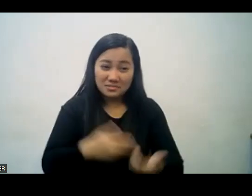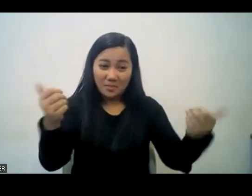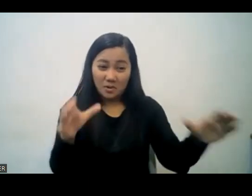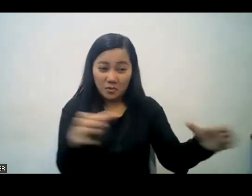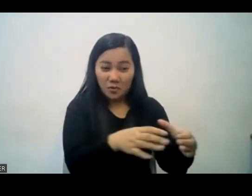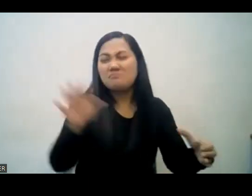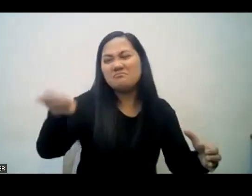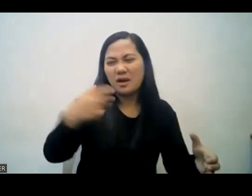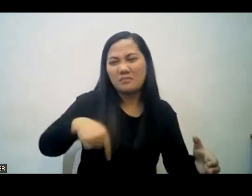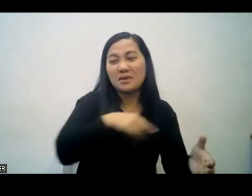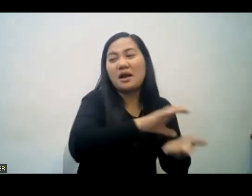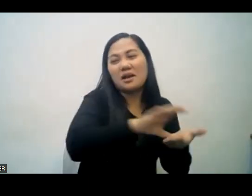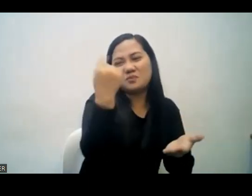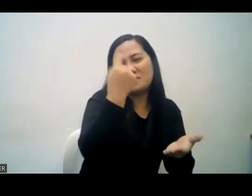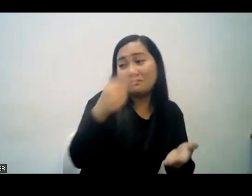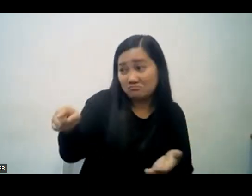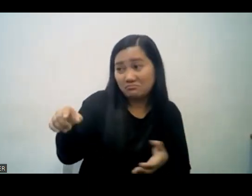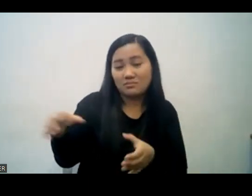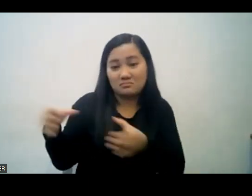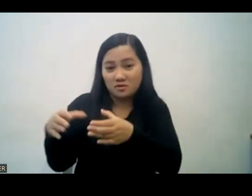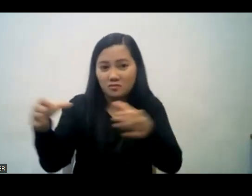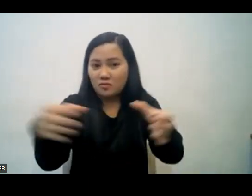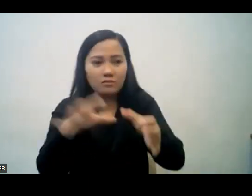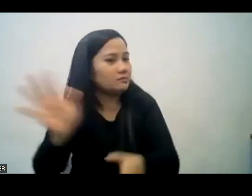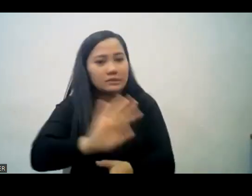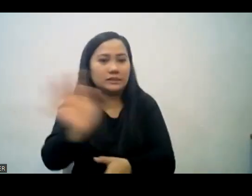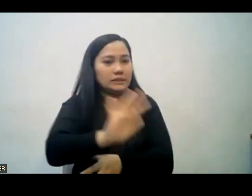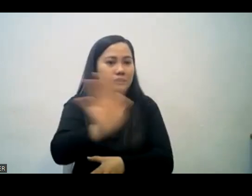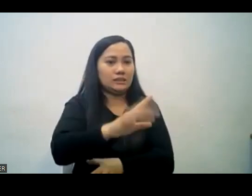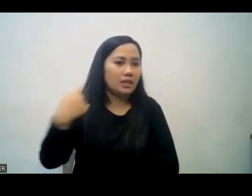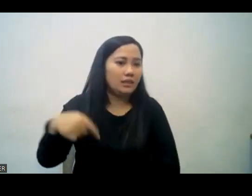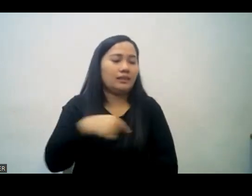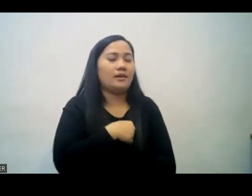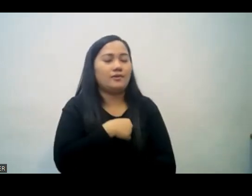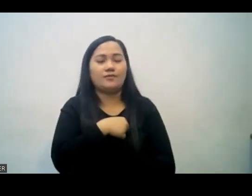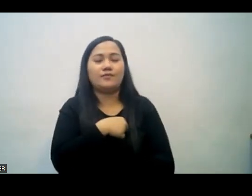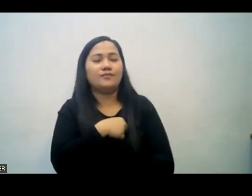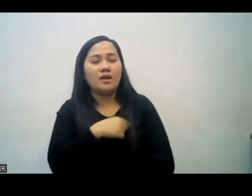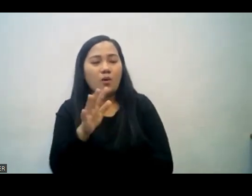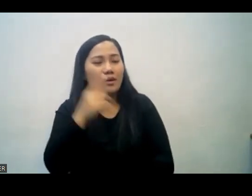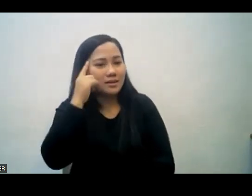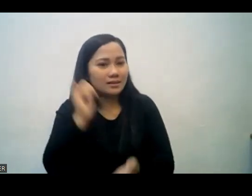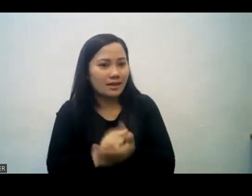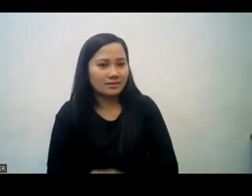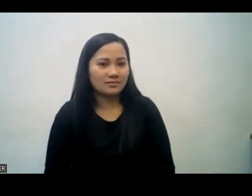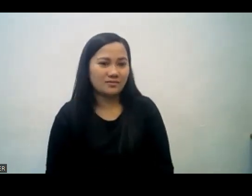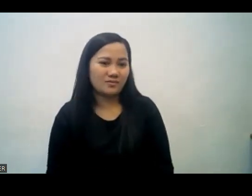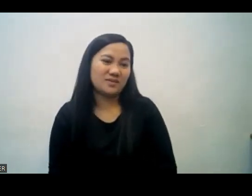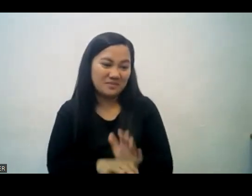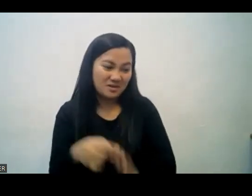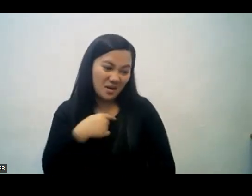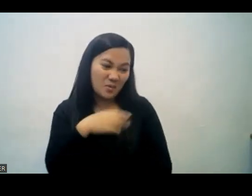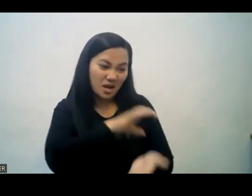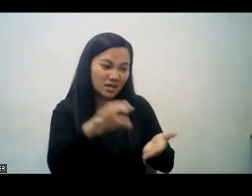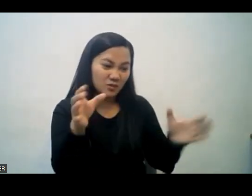only with college student kaya college kami kaya magkakaroon lang kami makikipag fellowship lang kami sa mga kapwa namin college student